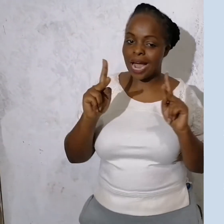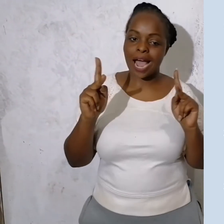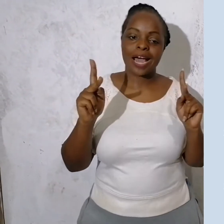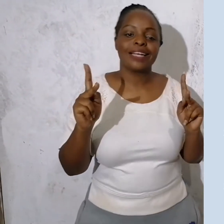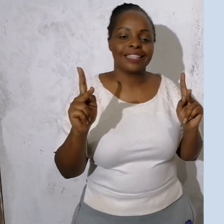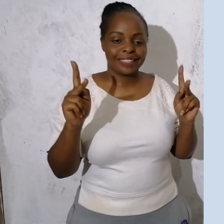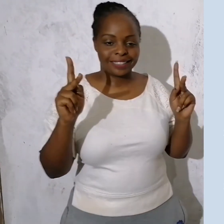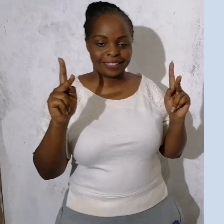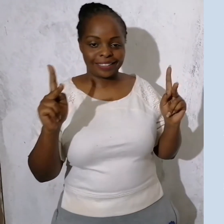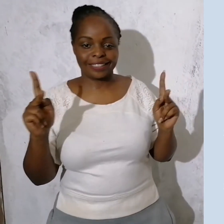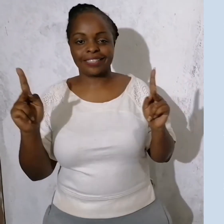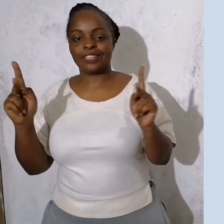amani,